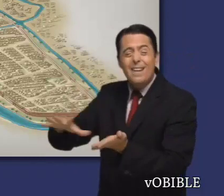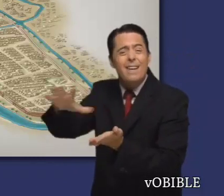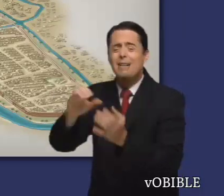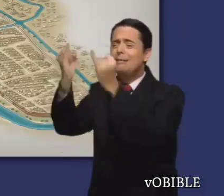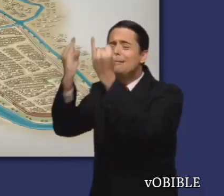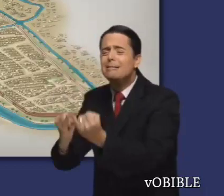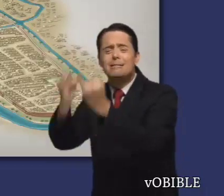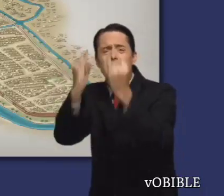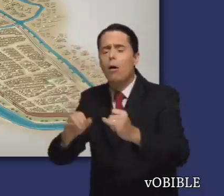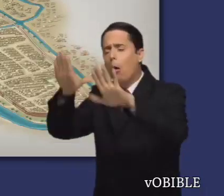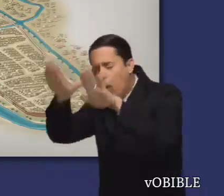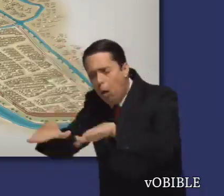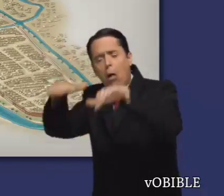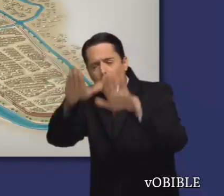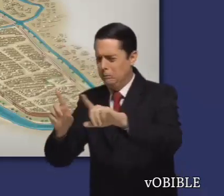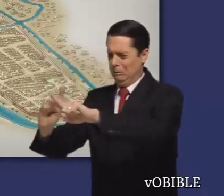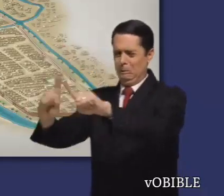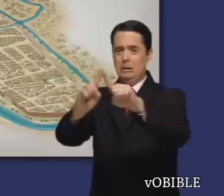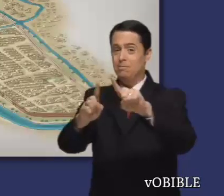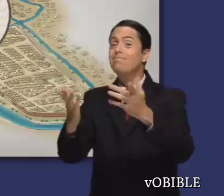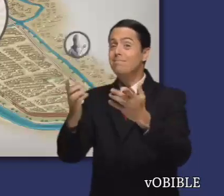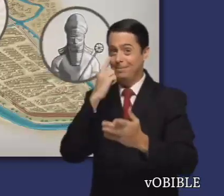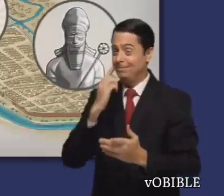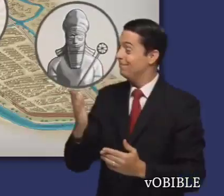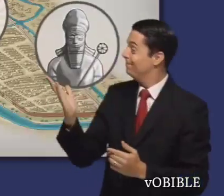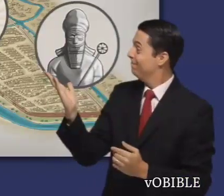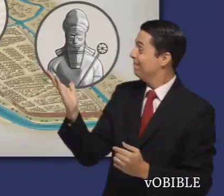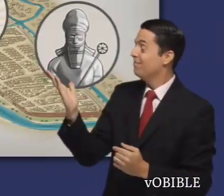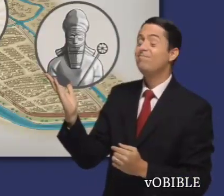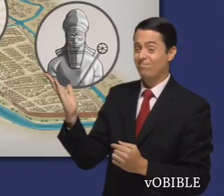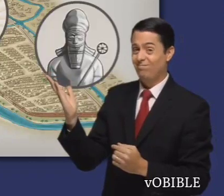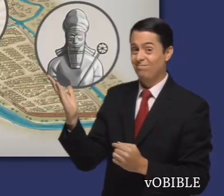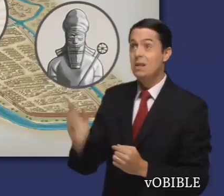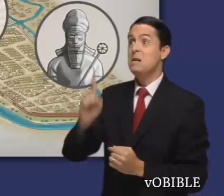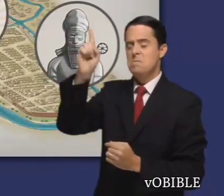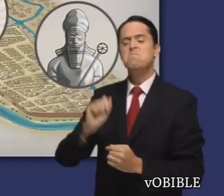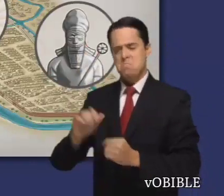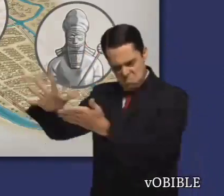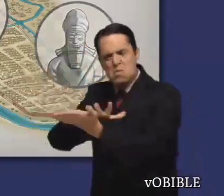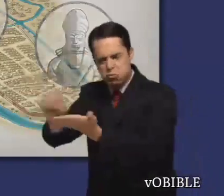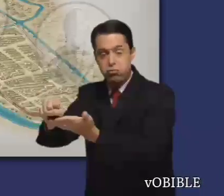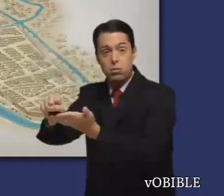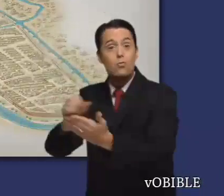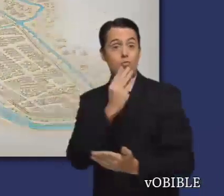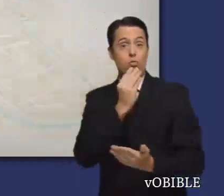Toda la ciudad y todos sus dioses paganos de madera, piedra y metal serán destruidos por completo.